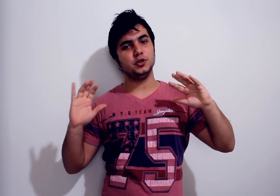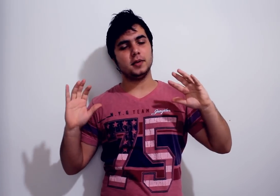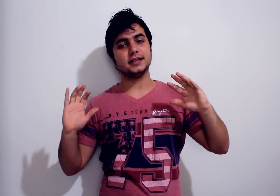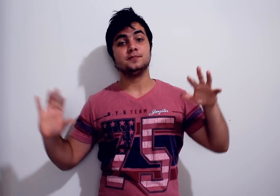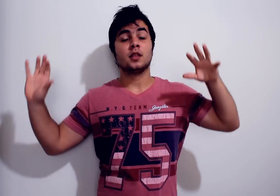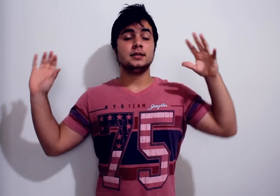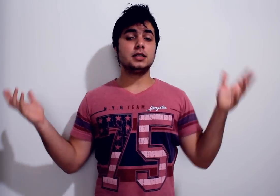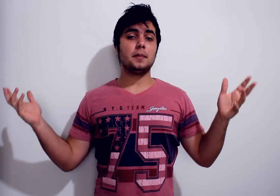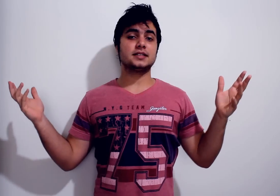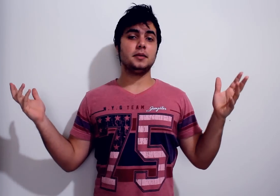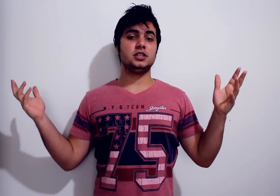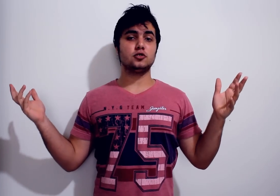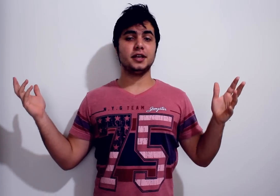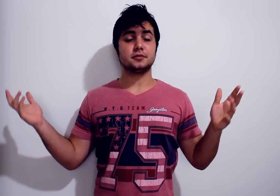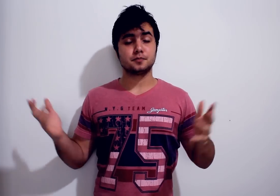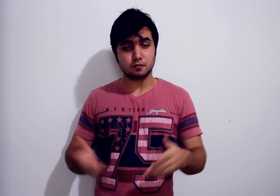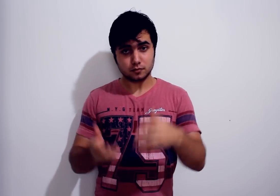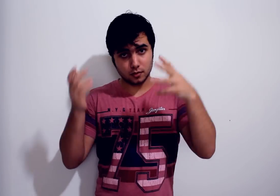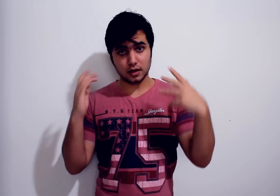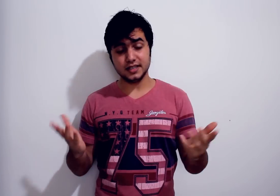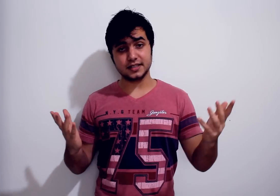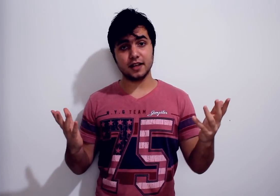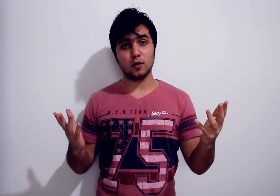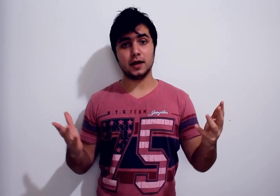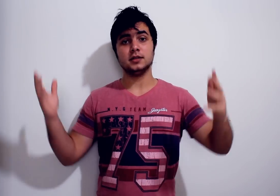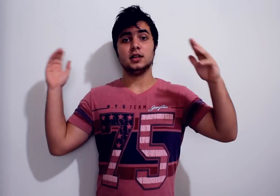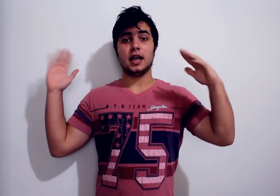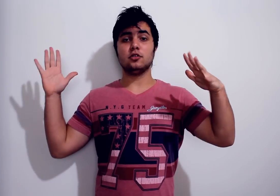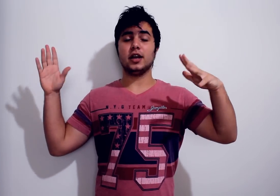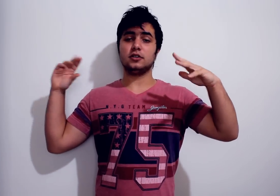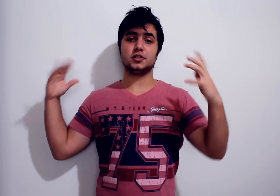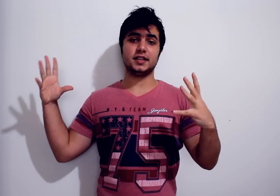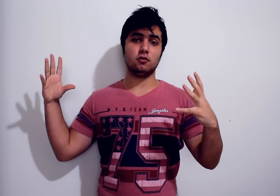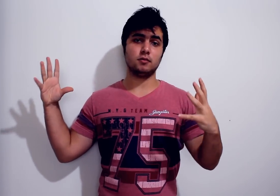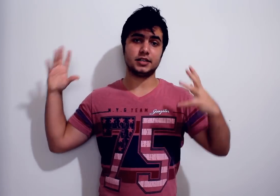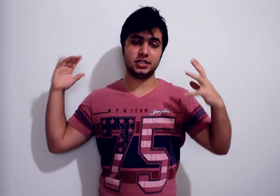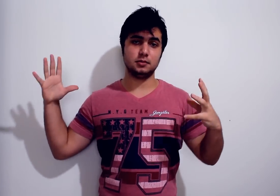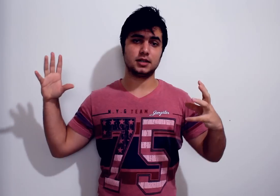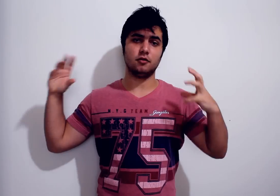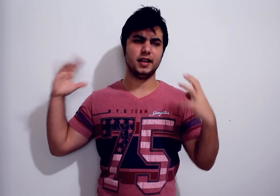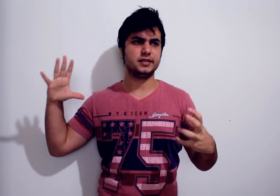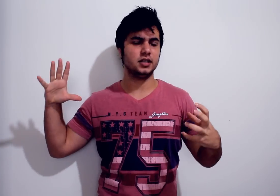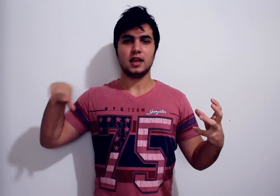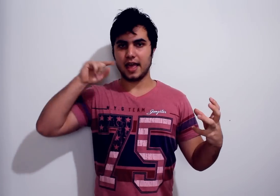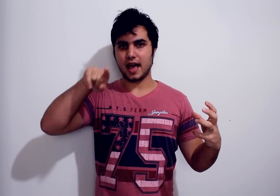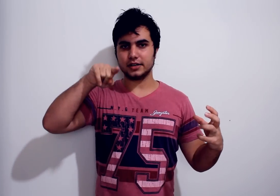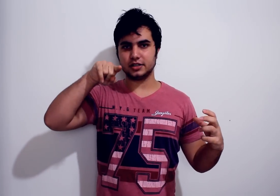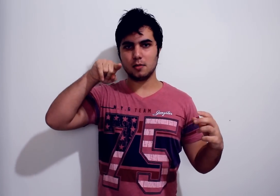muito, beleza? Então é basicamente isso, gente Se inscrevam lá É nóis Hoje vai ter um machínima, talvez É, acho que tem